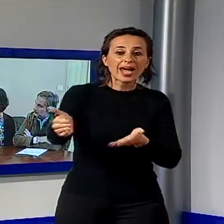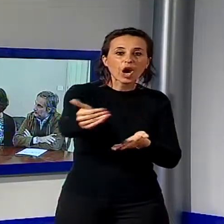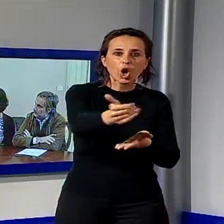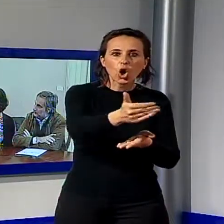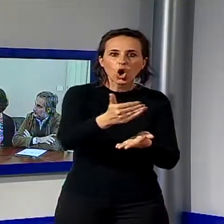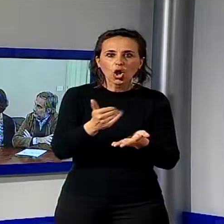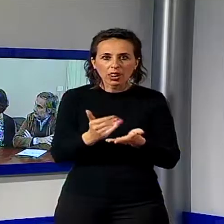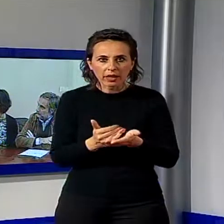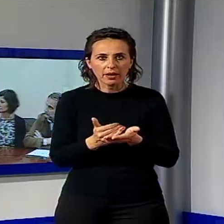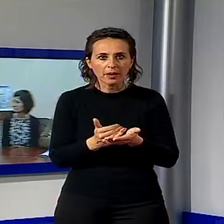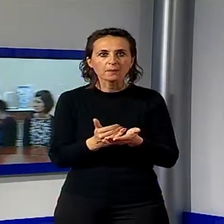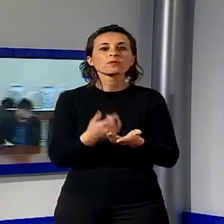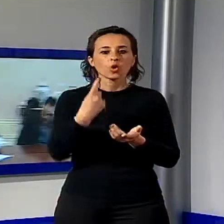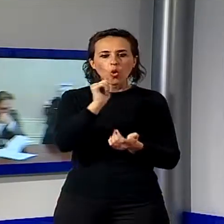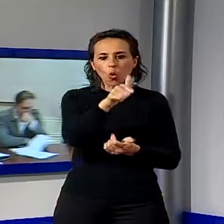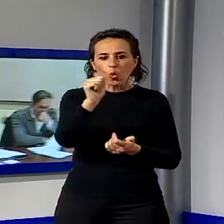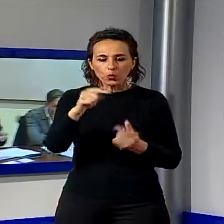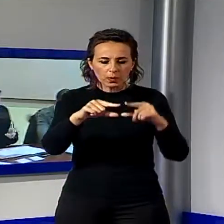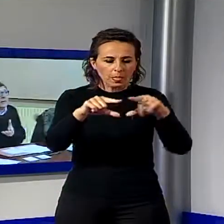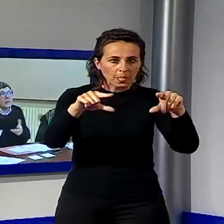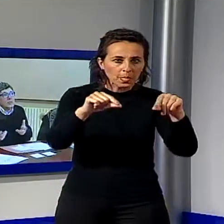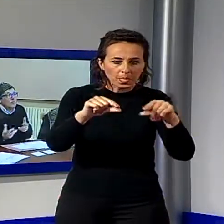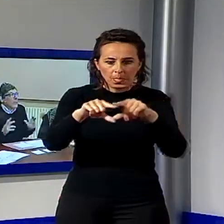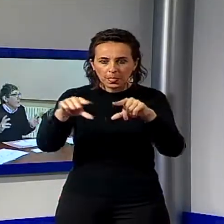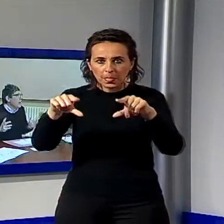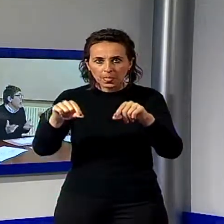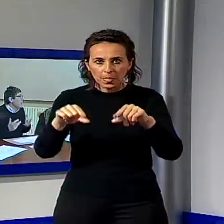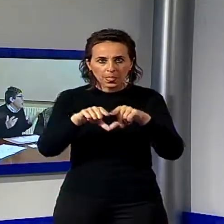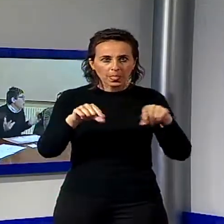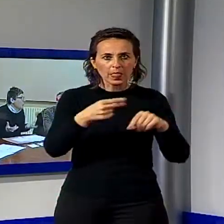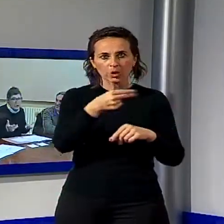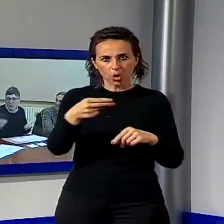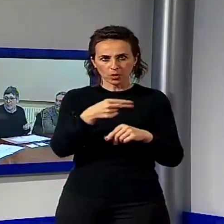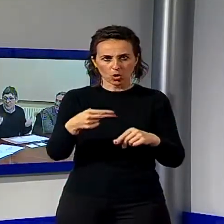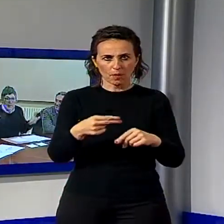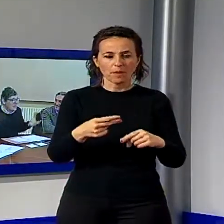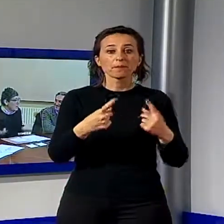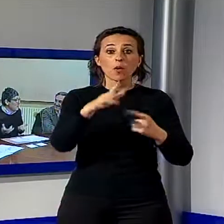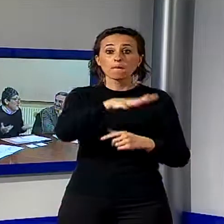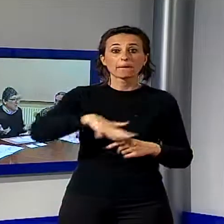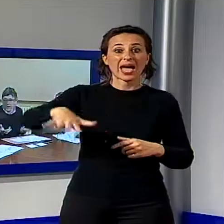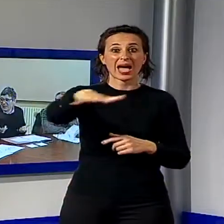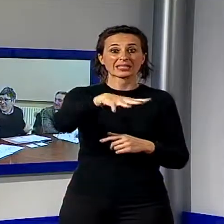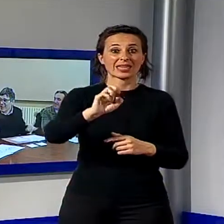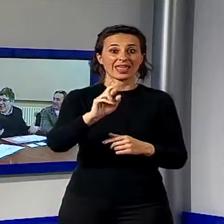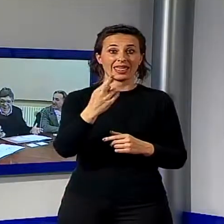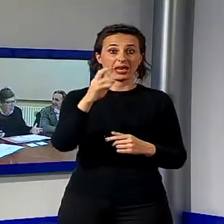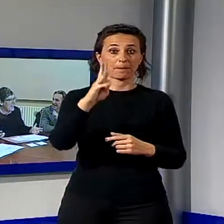che verranno etichettate e collocate in cinque piramidi nella piazza appunto delle erbe. Sul palco della piazza, invece,